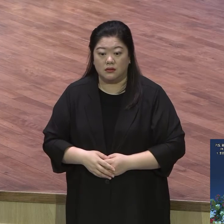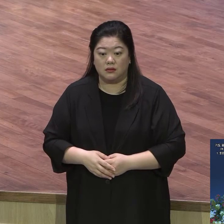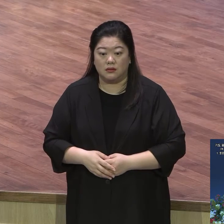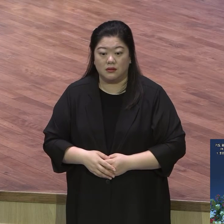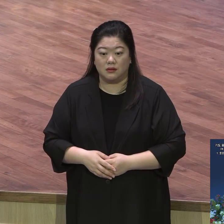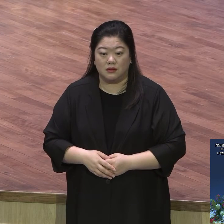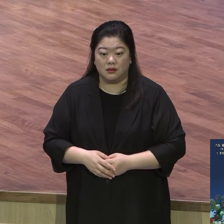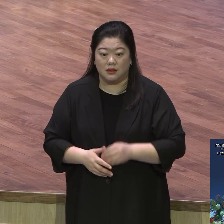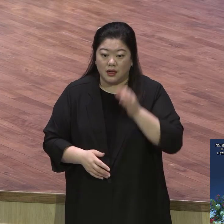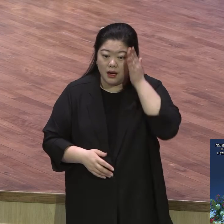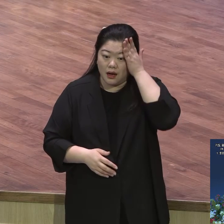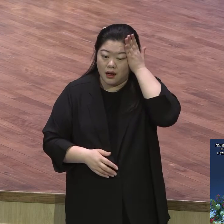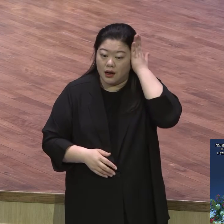지속적으로 한 기도 멈춰버려요.